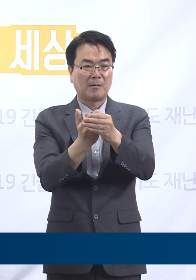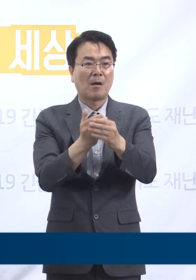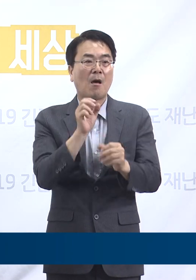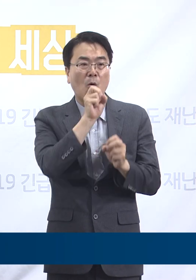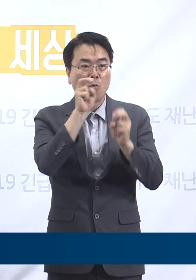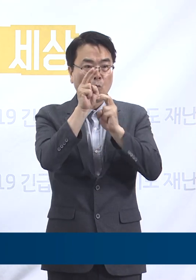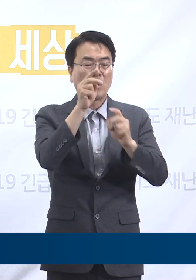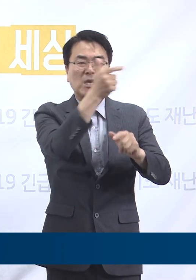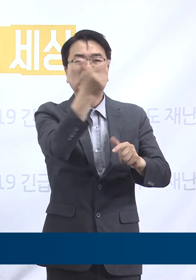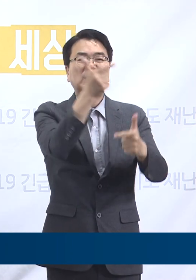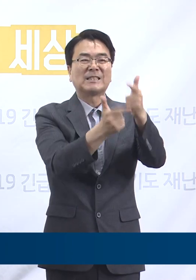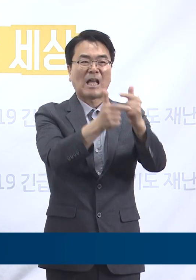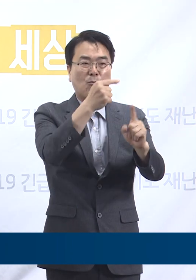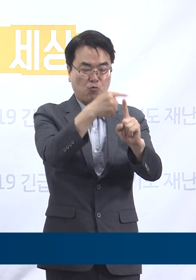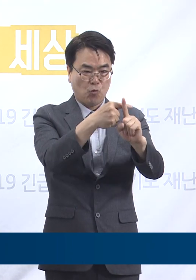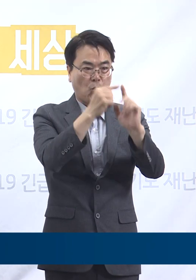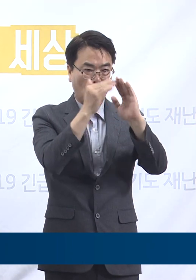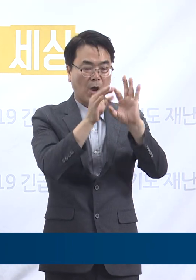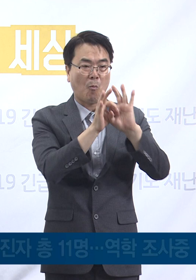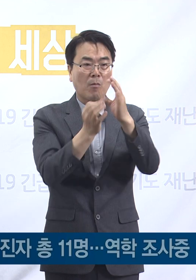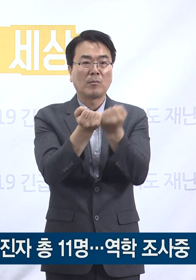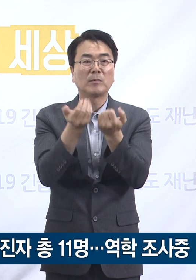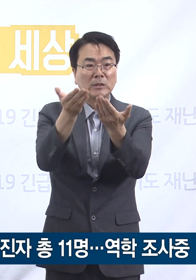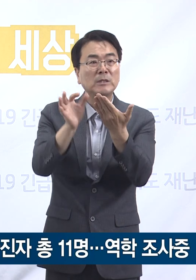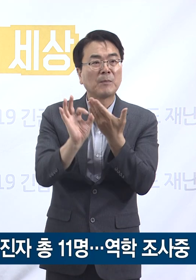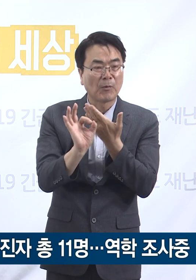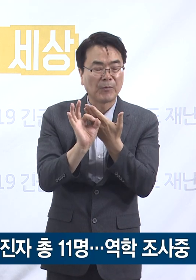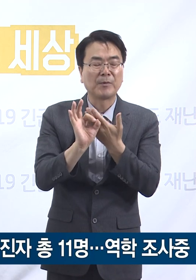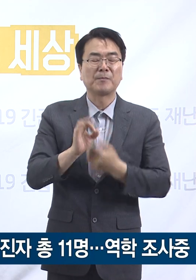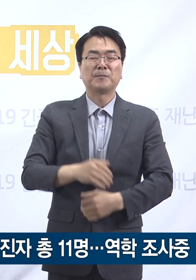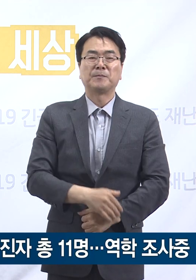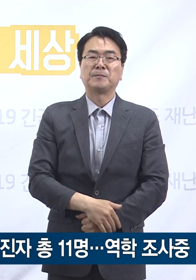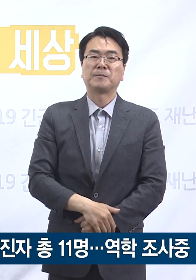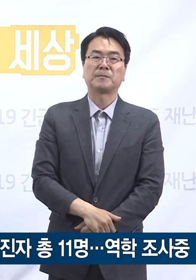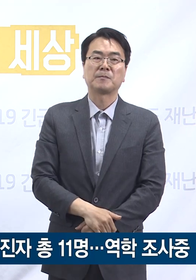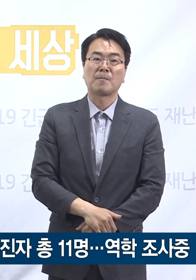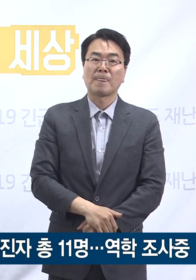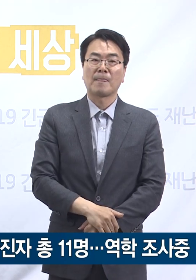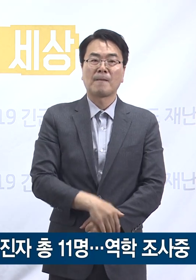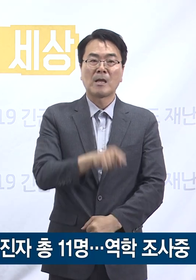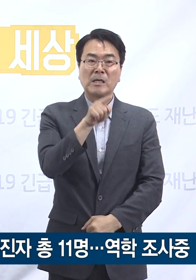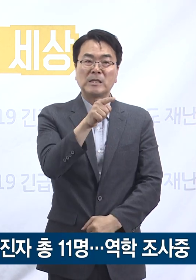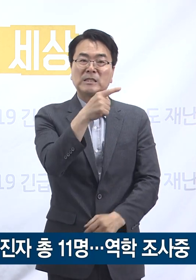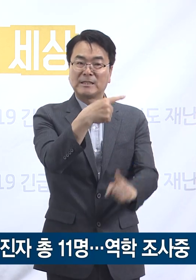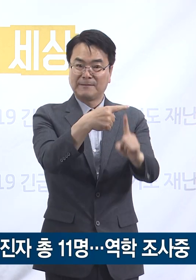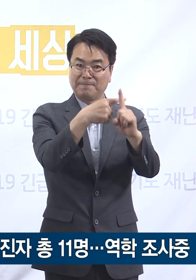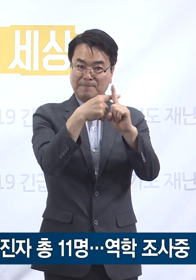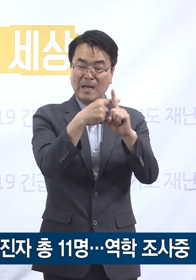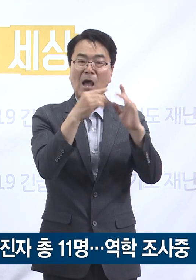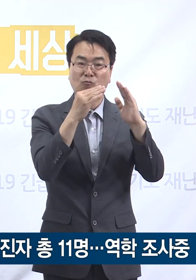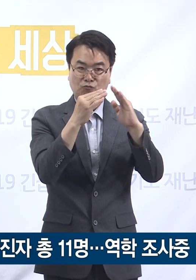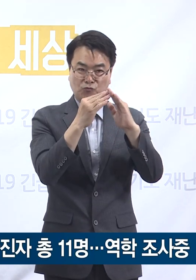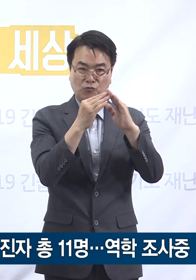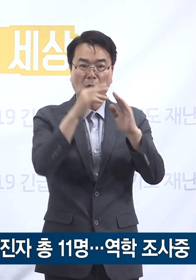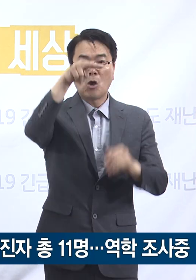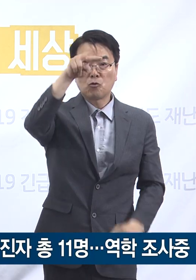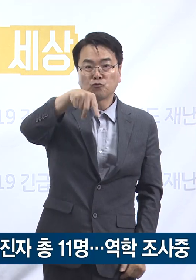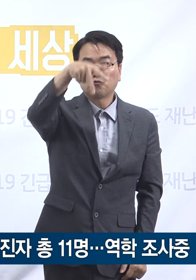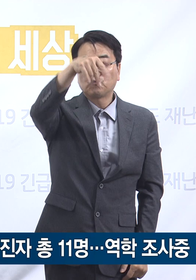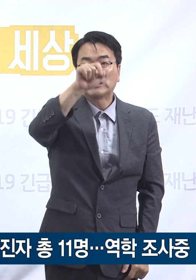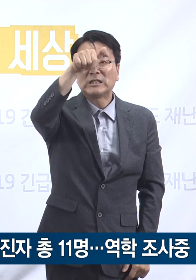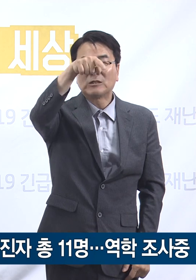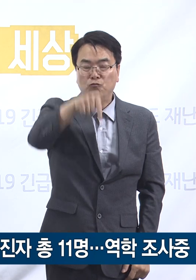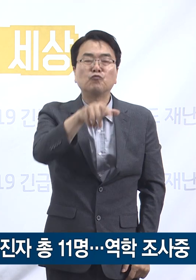큰나무교회 관련 확진 상황에 대해서 말씀드리겠습니다. 경기 용인시 수지구에 소재한 큰나무교회 관련